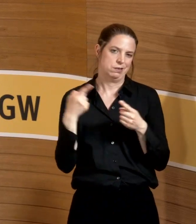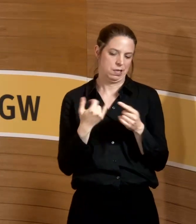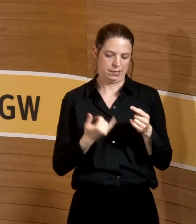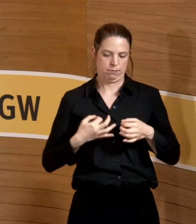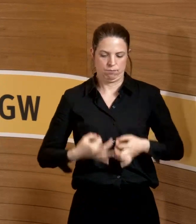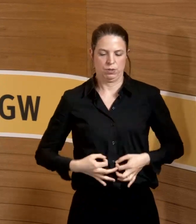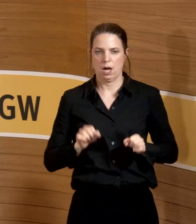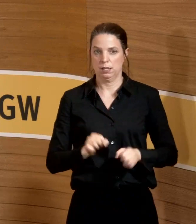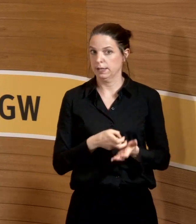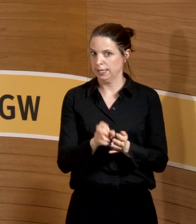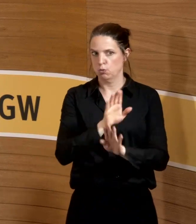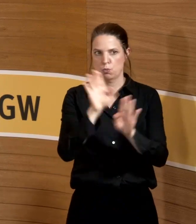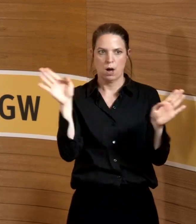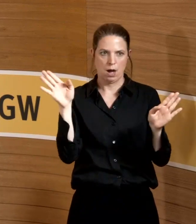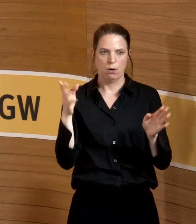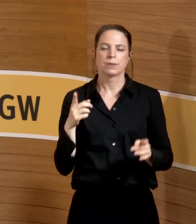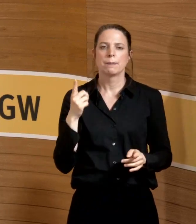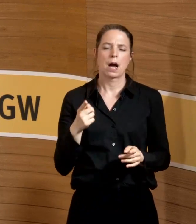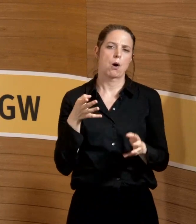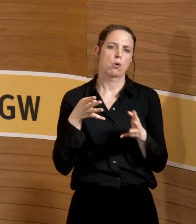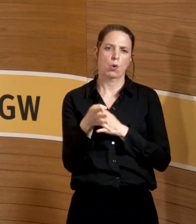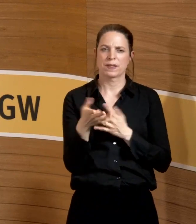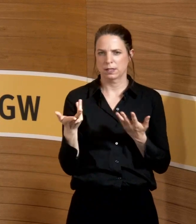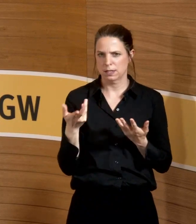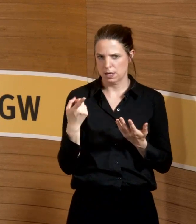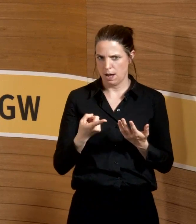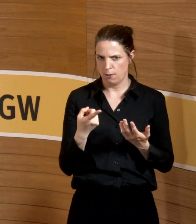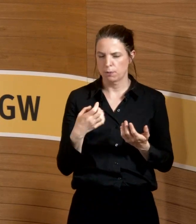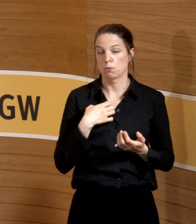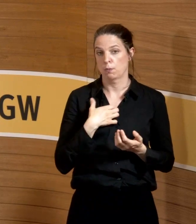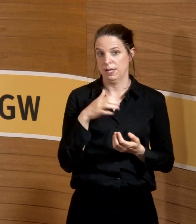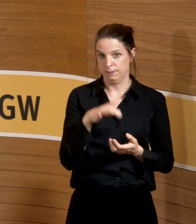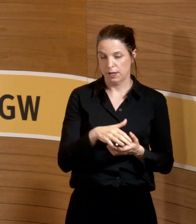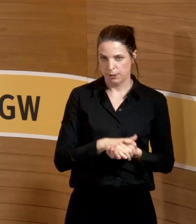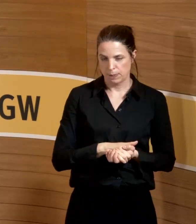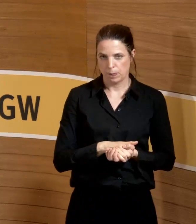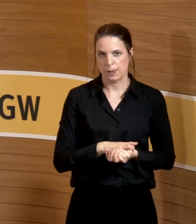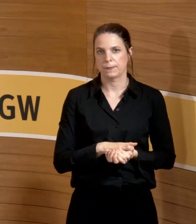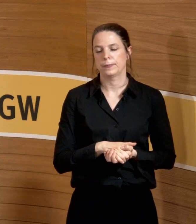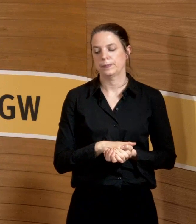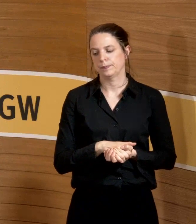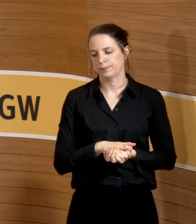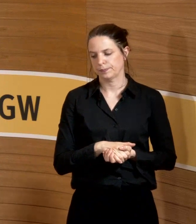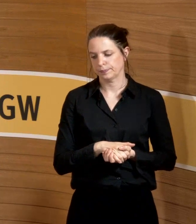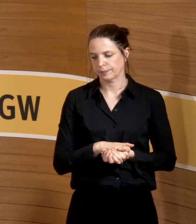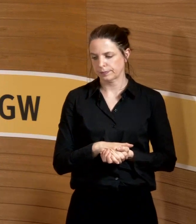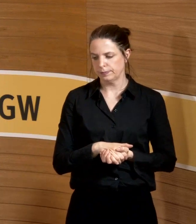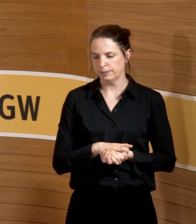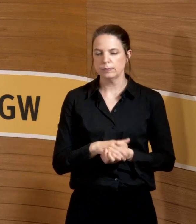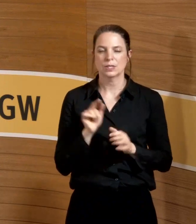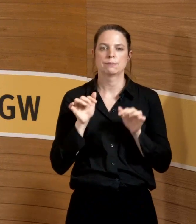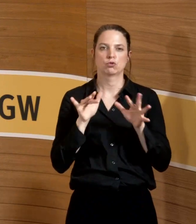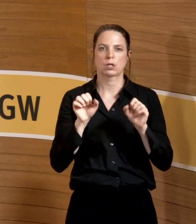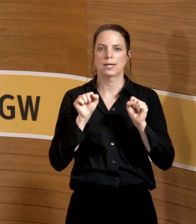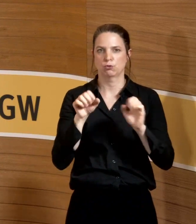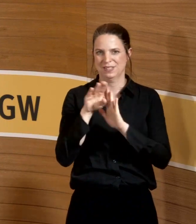Kind über. Das geht gar nicht. Aber auch Röntgenstrahlung haben wir als Problem. Da gibt es das Strahlenschutzgesetz.